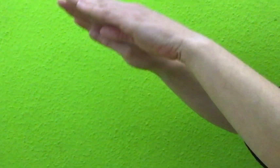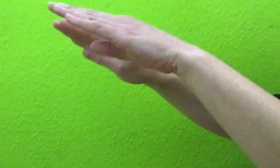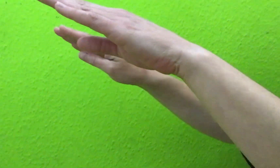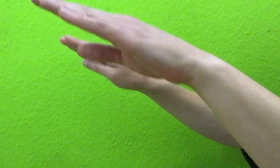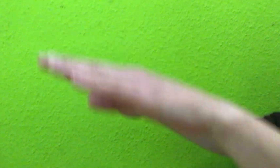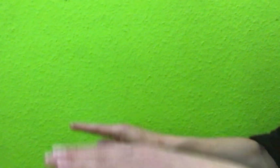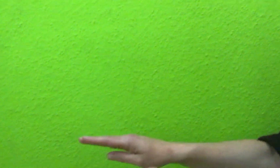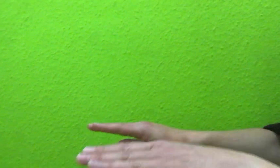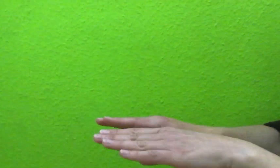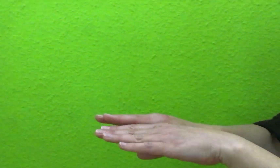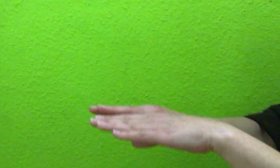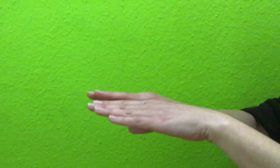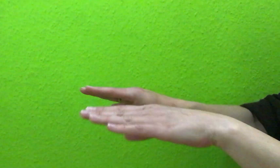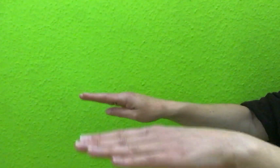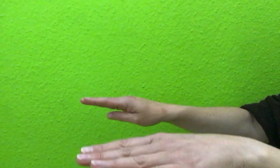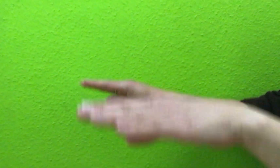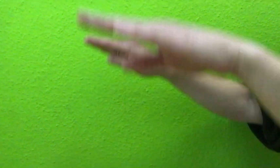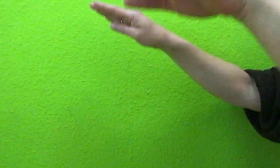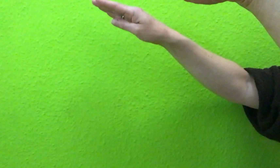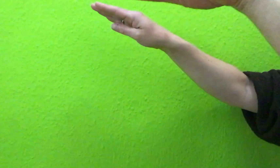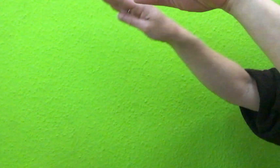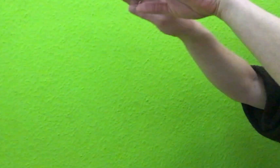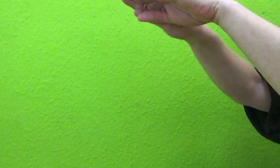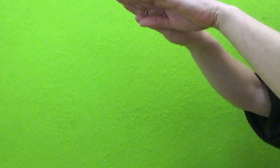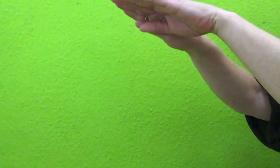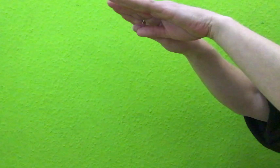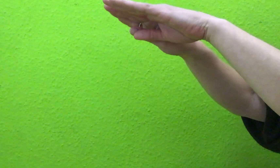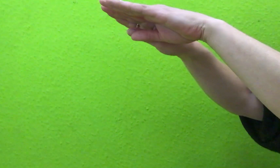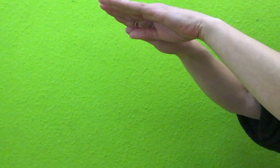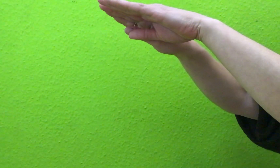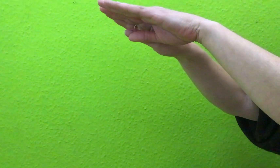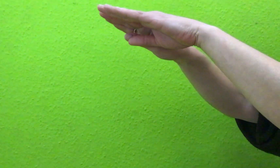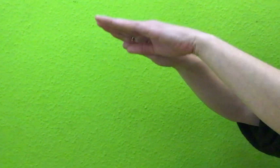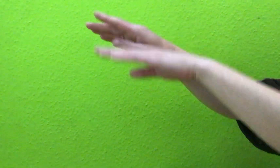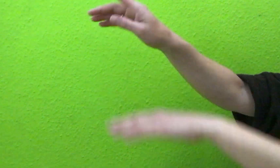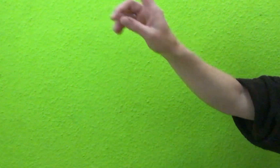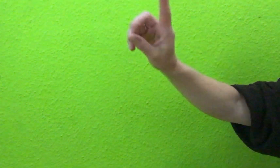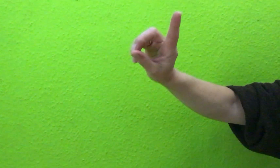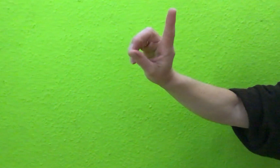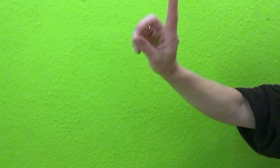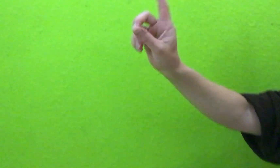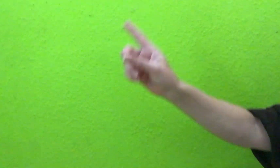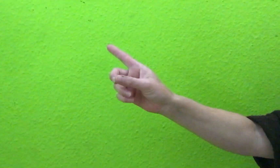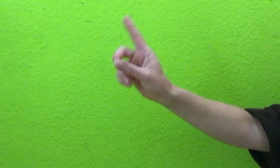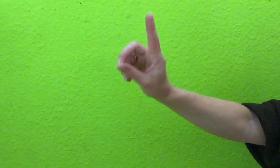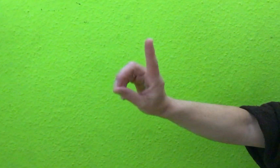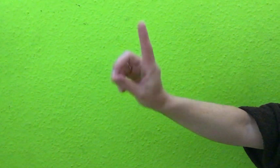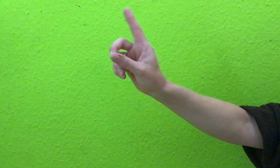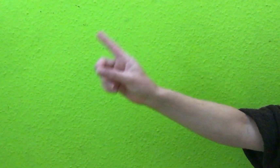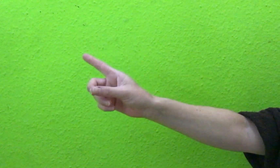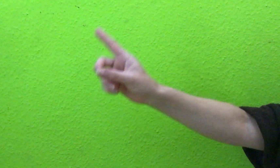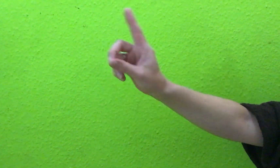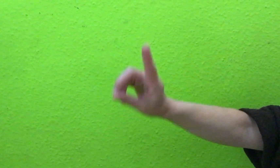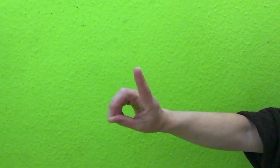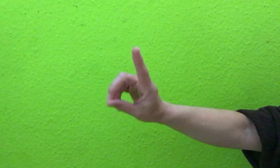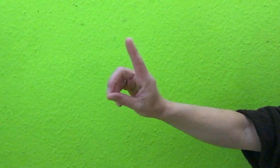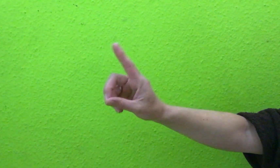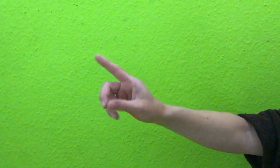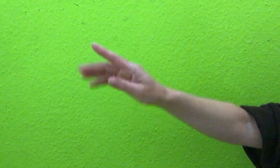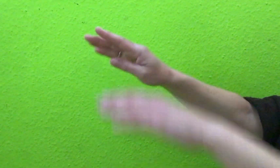eine große Kiste hinein. Doch der Christian, der sagt, nein, Krokodil, lass das sein, sonst